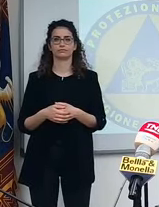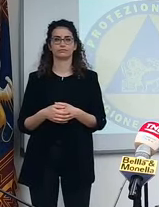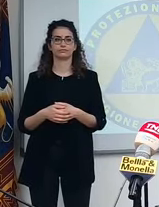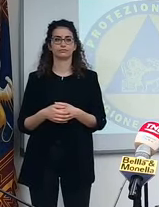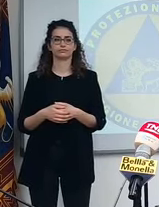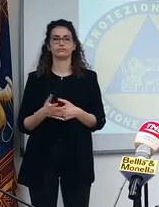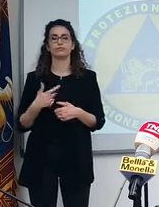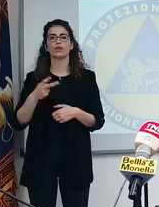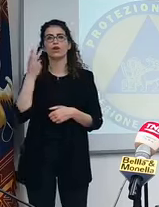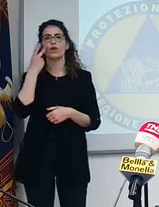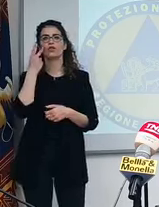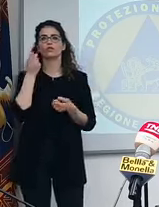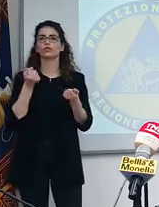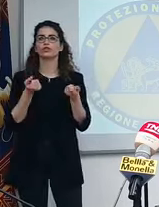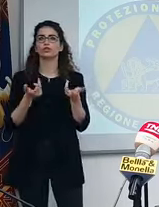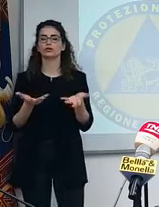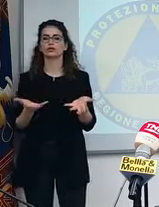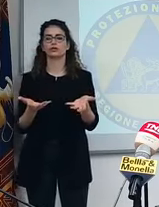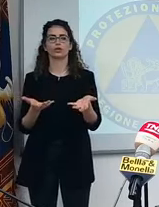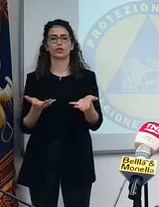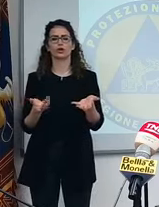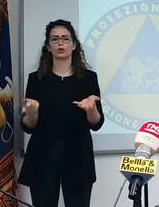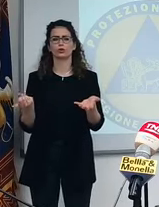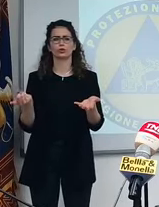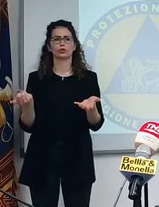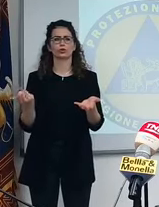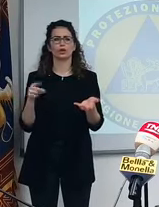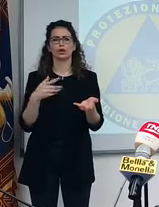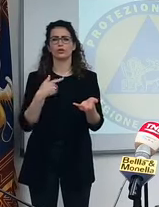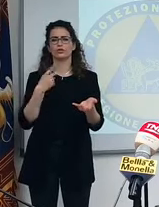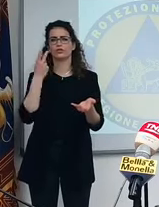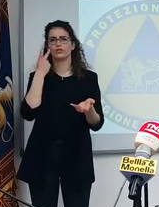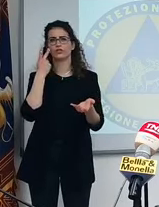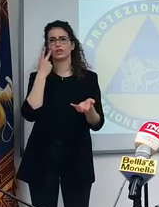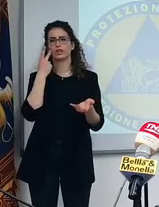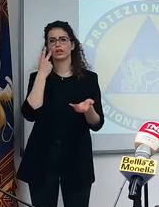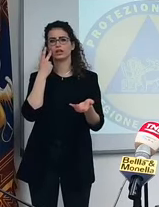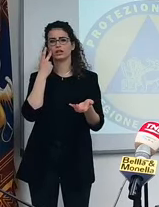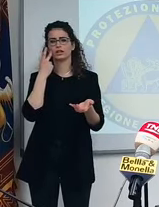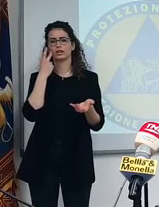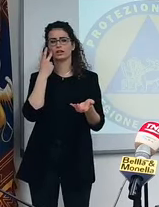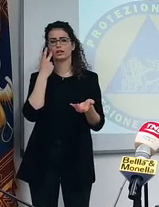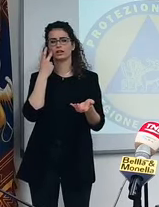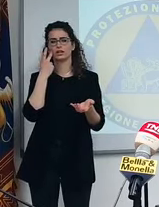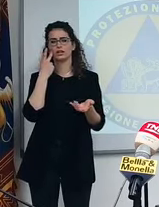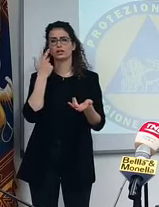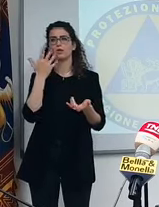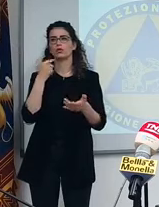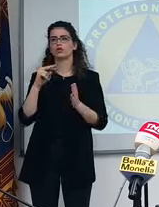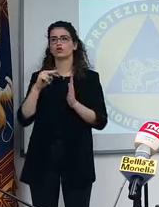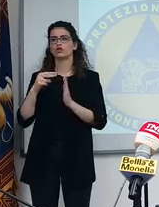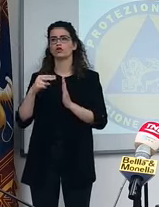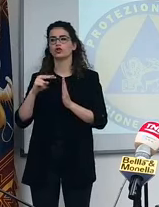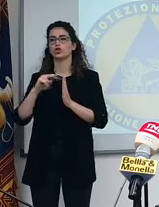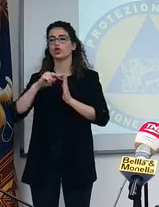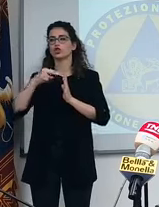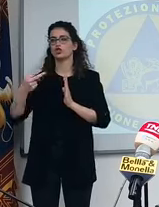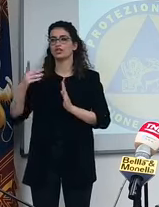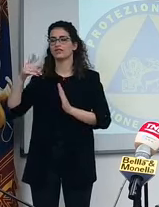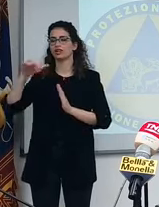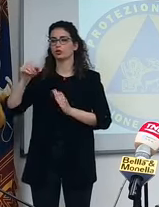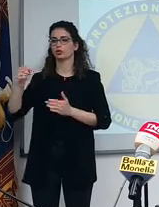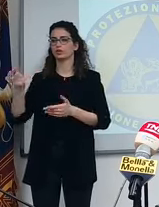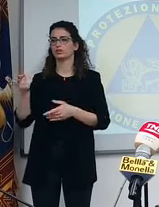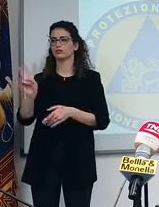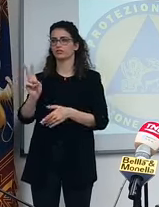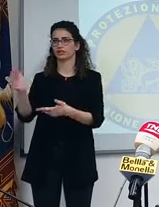Fratto, visto i dati, domani, allora io vedo di invitare l'ingegnere Fattori per venerdì, così vi dà lo